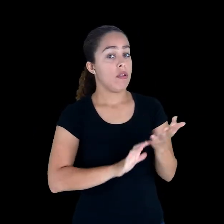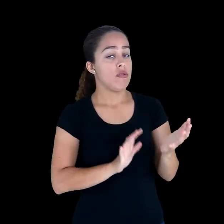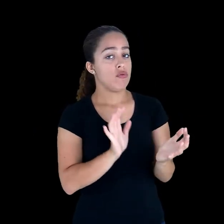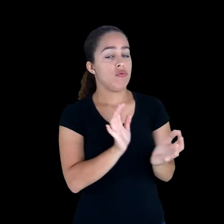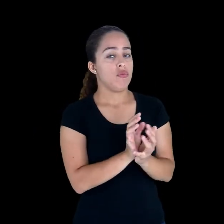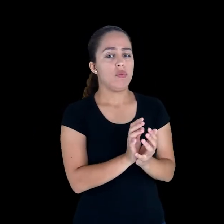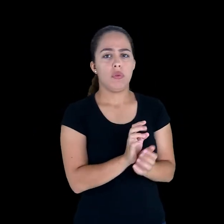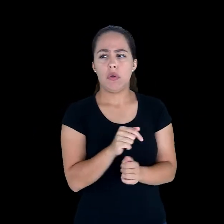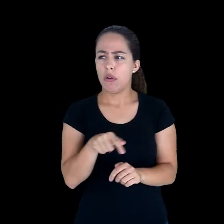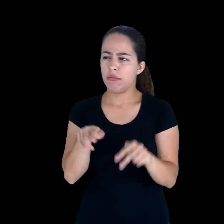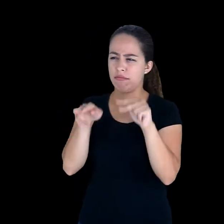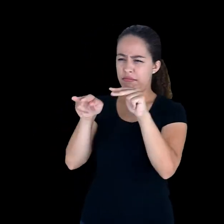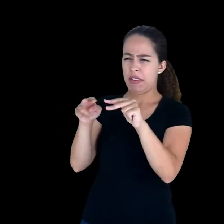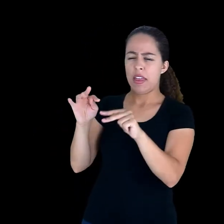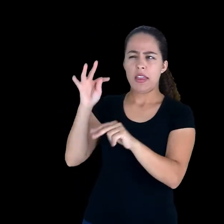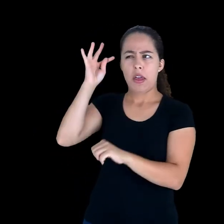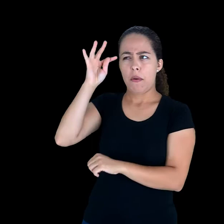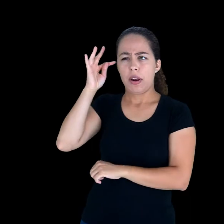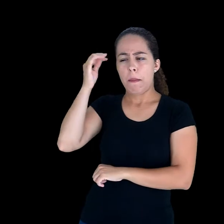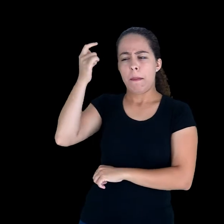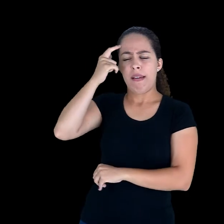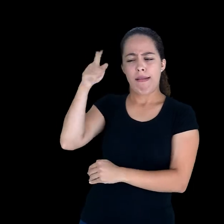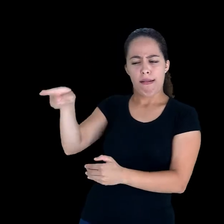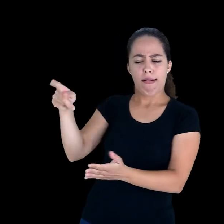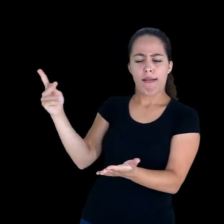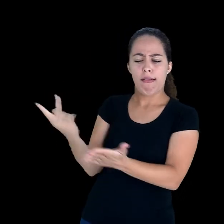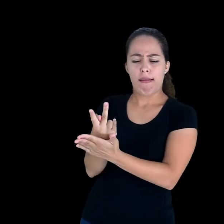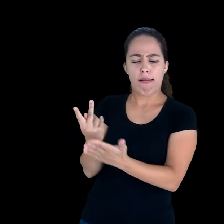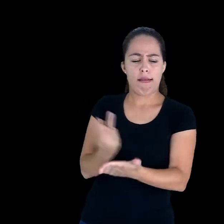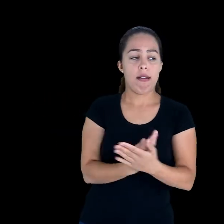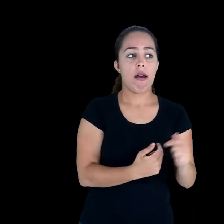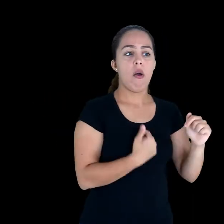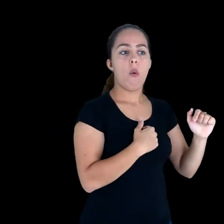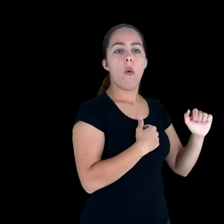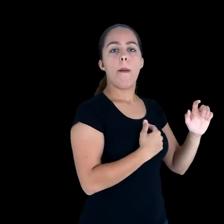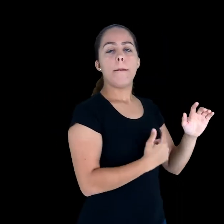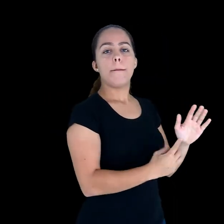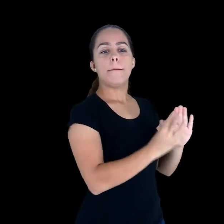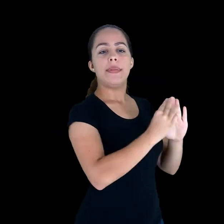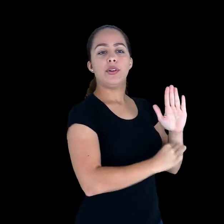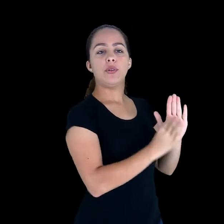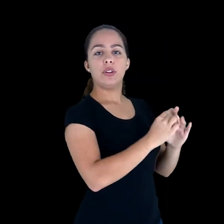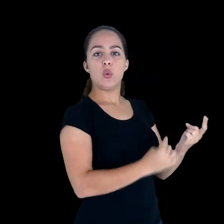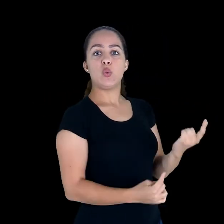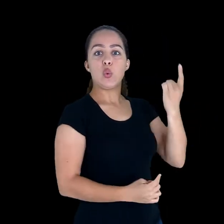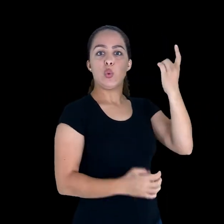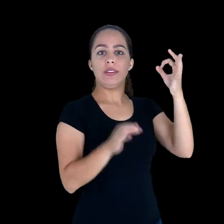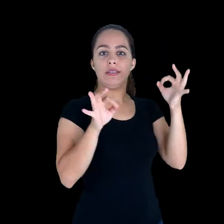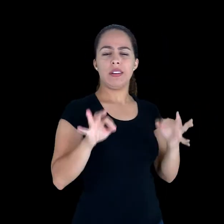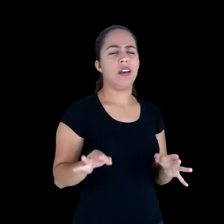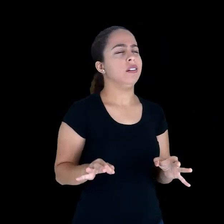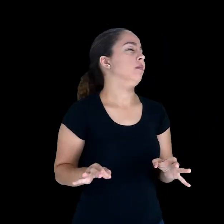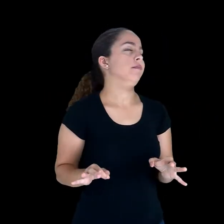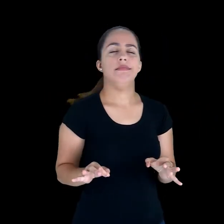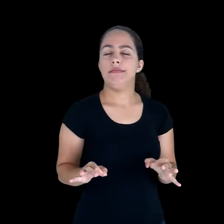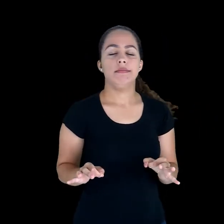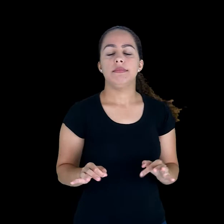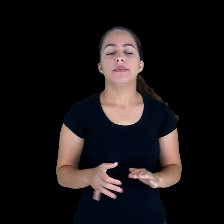Então, não podemos ter esse olhar preconceituoso e de tentar encaixar cada metodologia em apenas uma teoria.